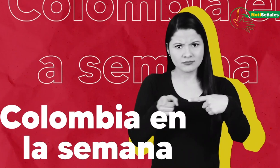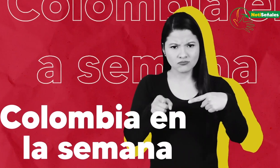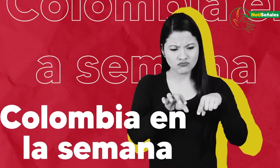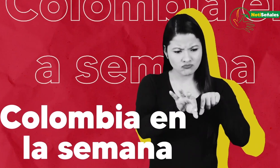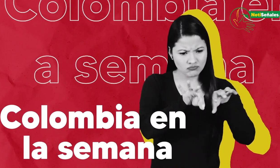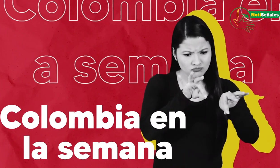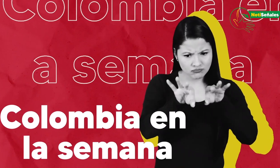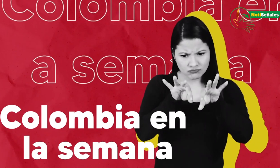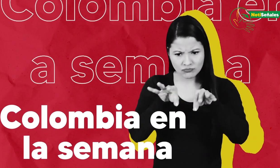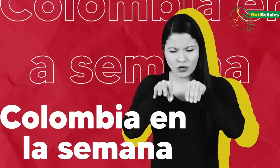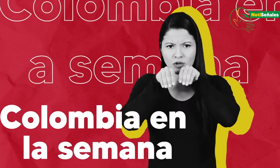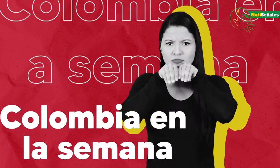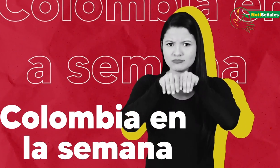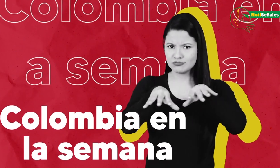Colombia en la semana